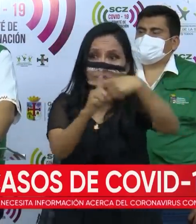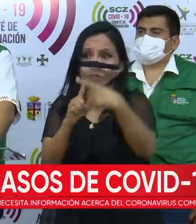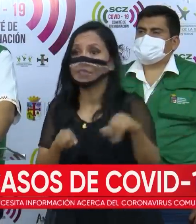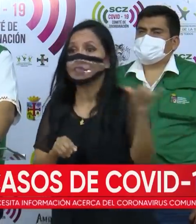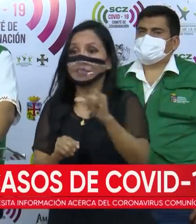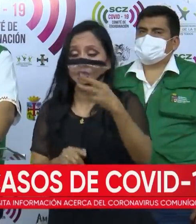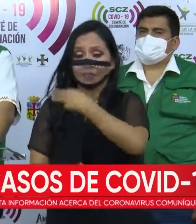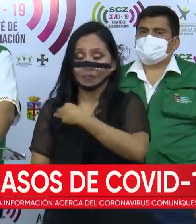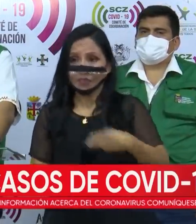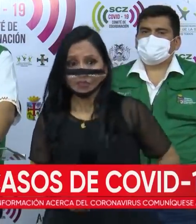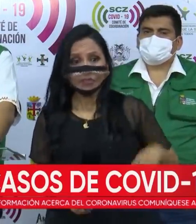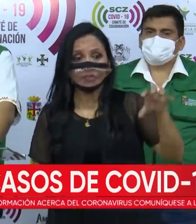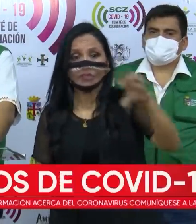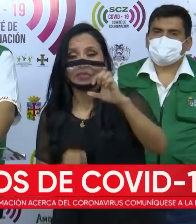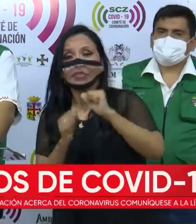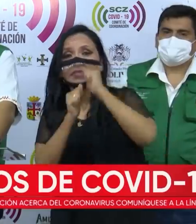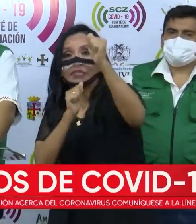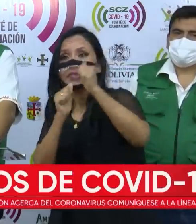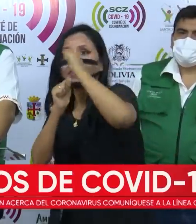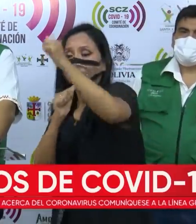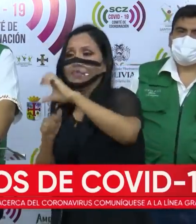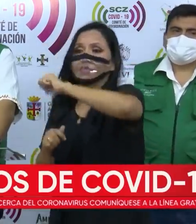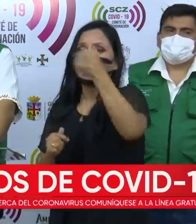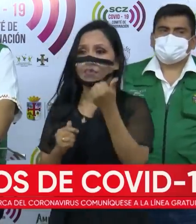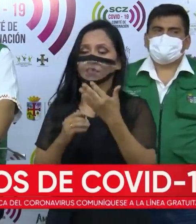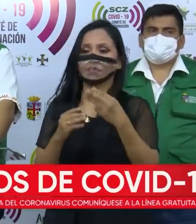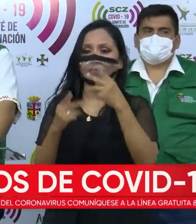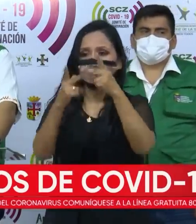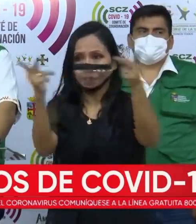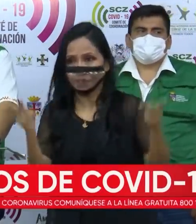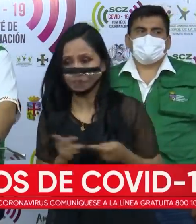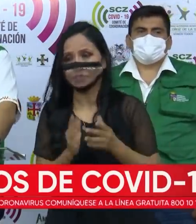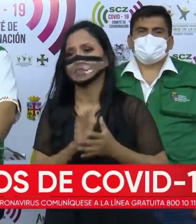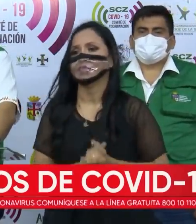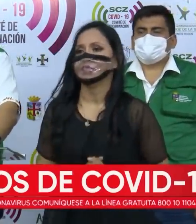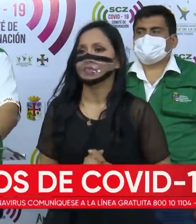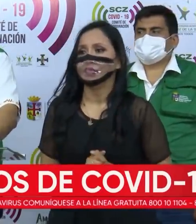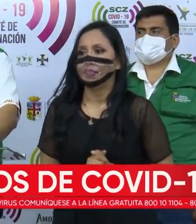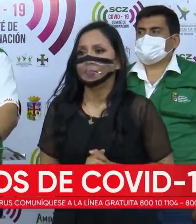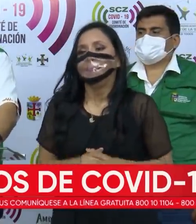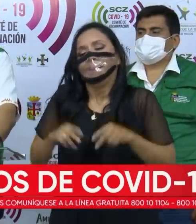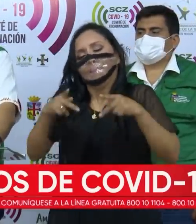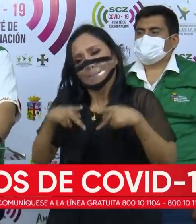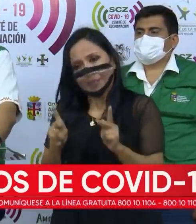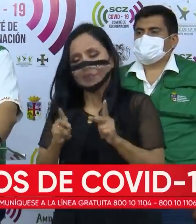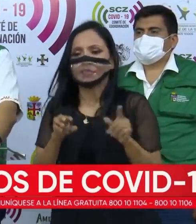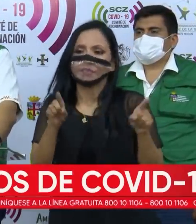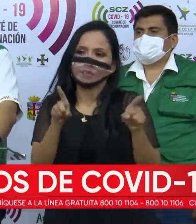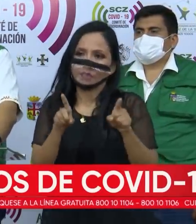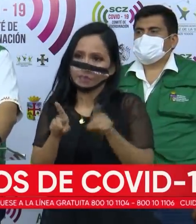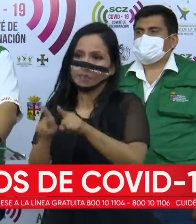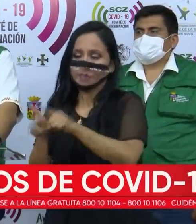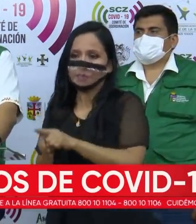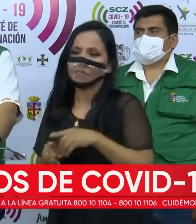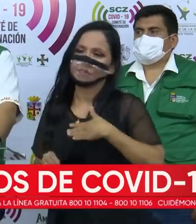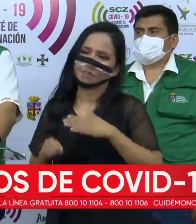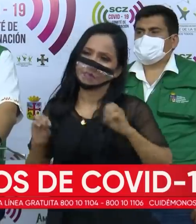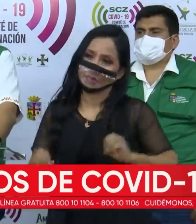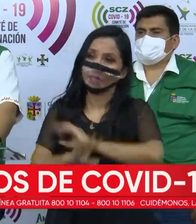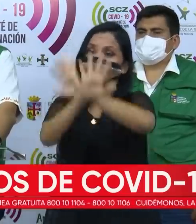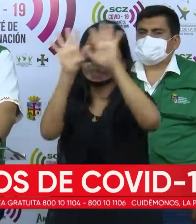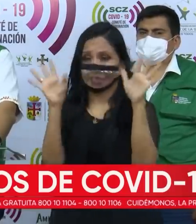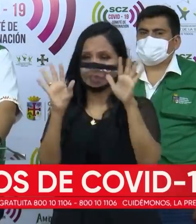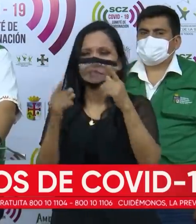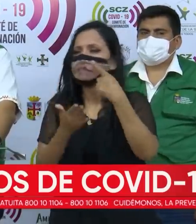lo mismo en los municipios de otras provincias. Permítanme también aclarar una